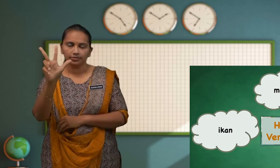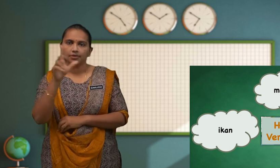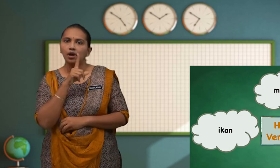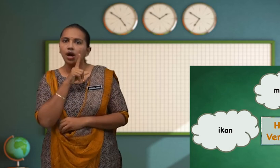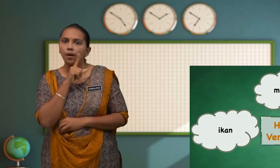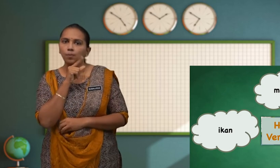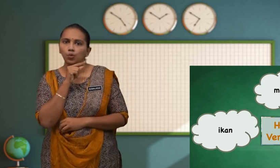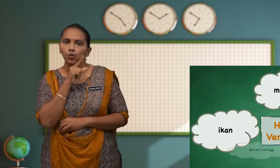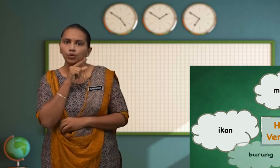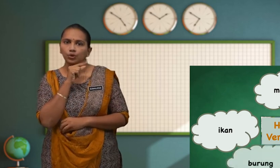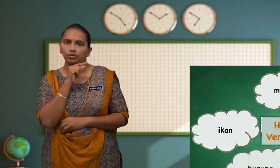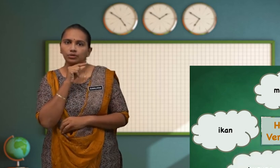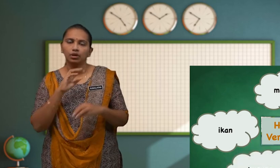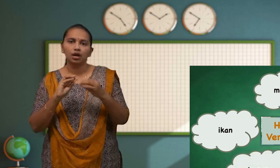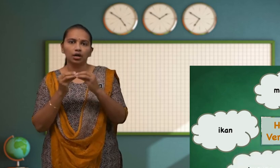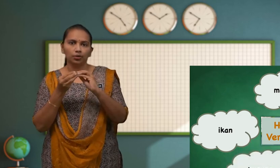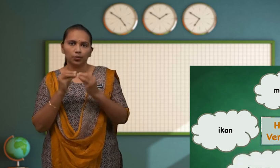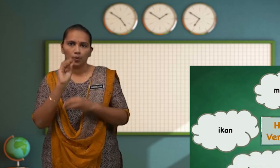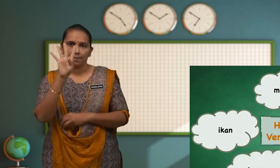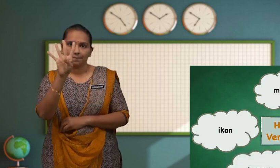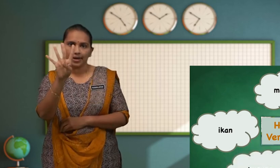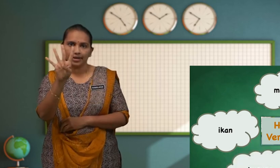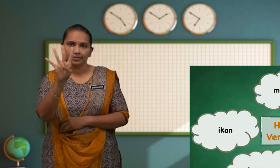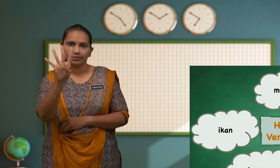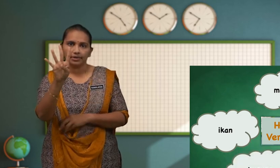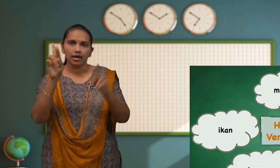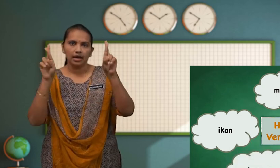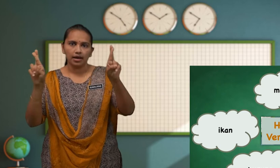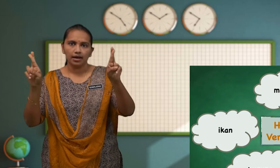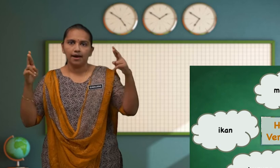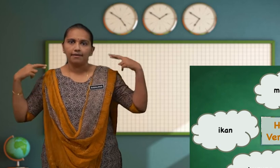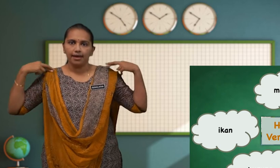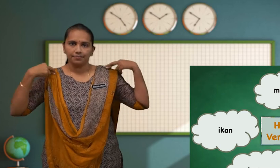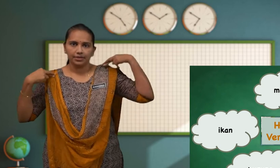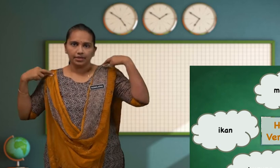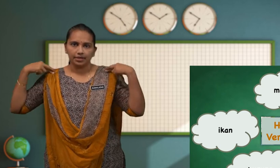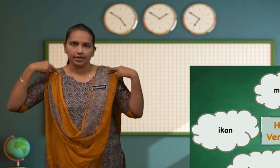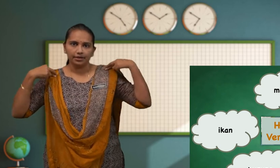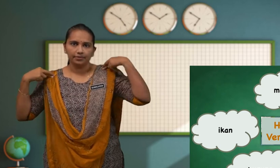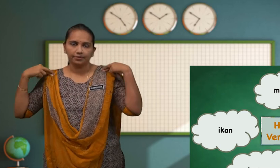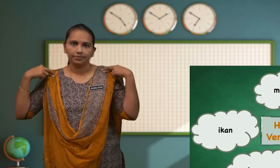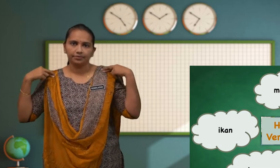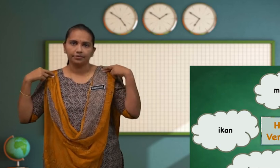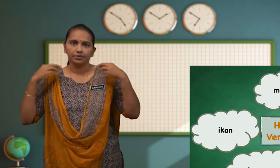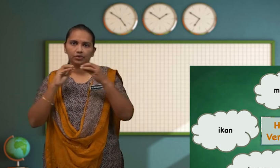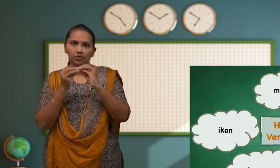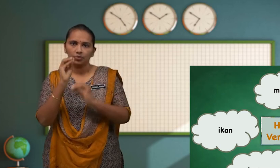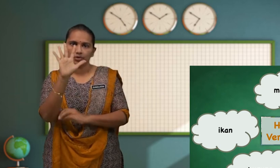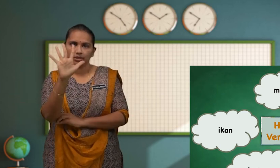Burung Nombor Empat Reptilia Nombor